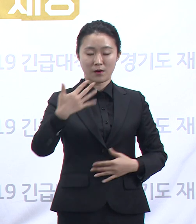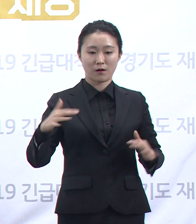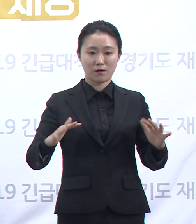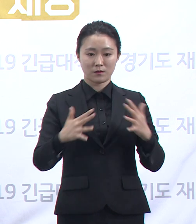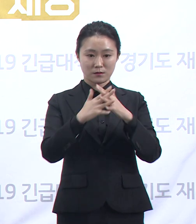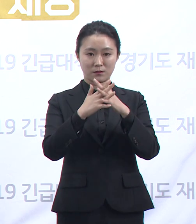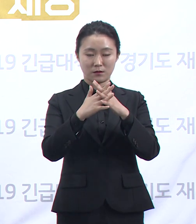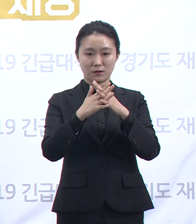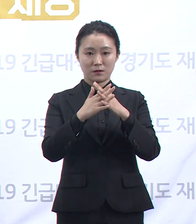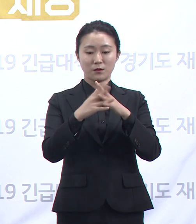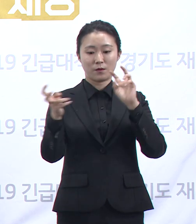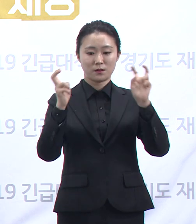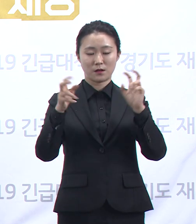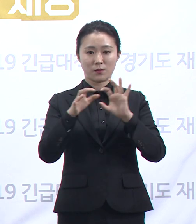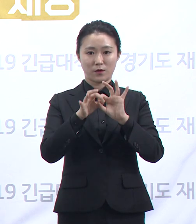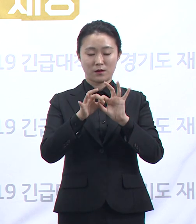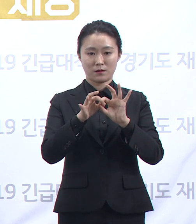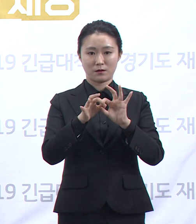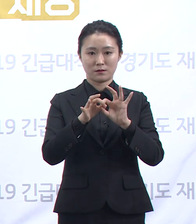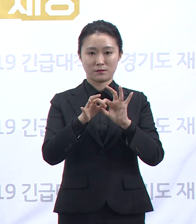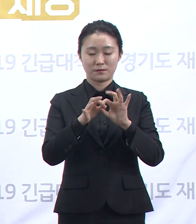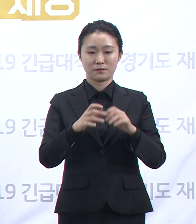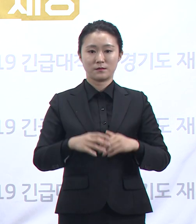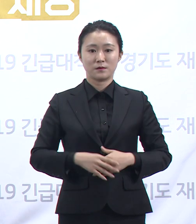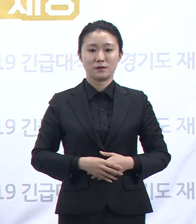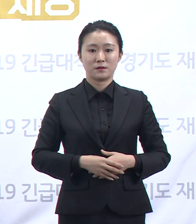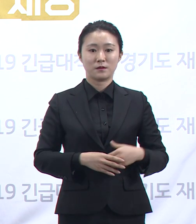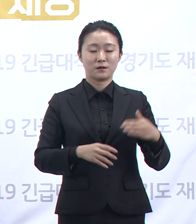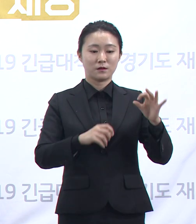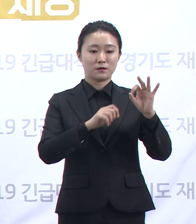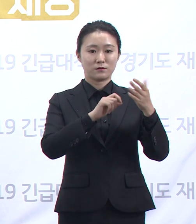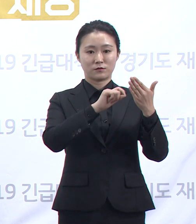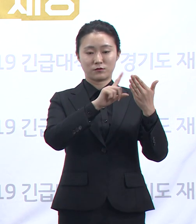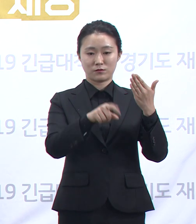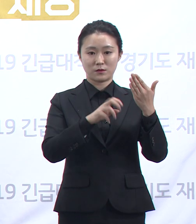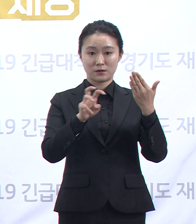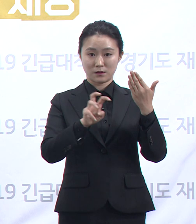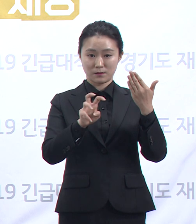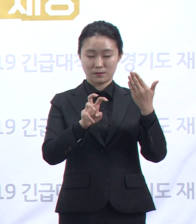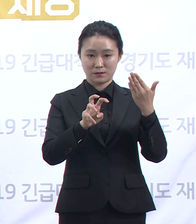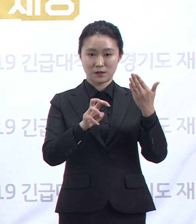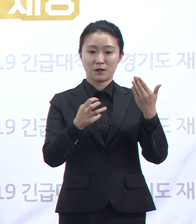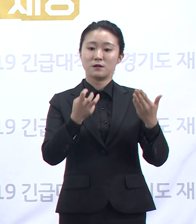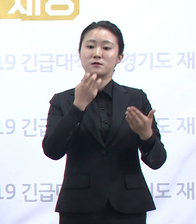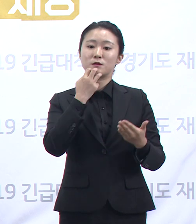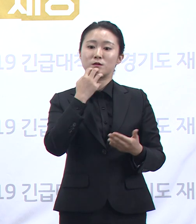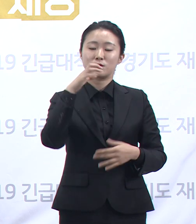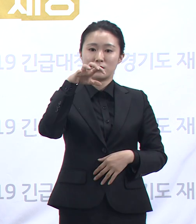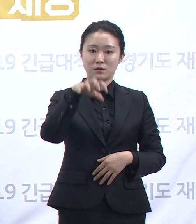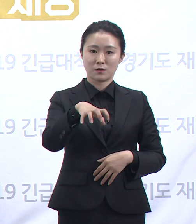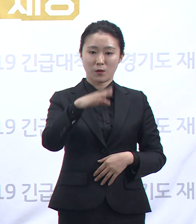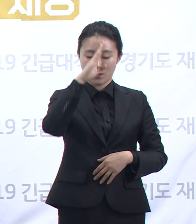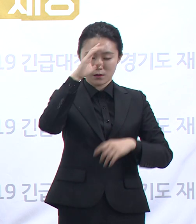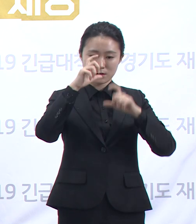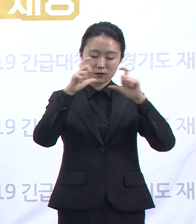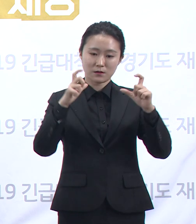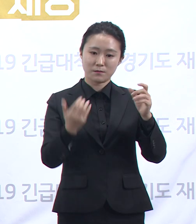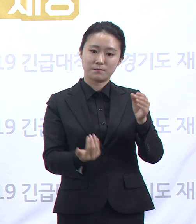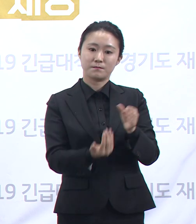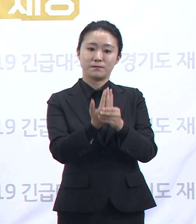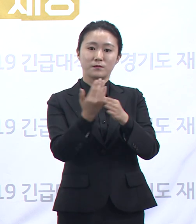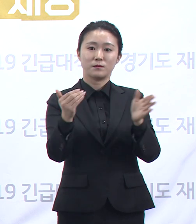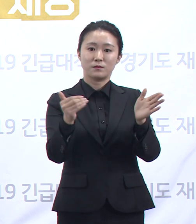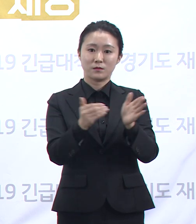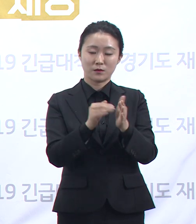확진 상황입니다. 지난 9월 30일 해당 건설업 관련 서울 확진자의 첫 발생 이후 양평 건설업